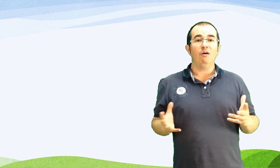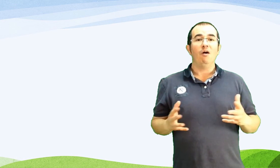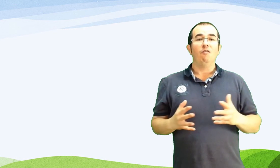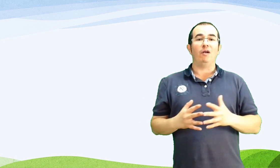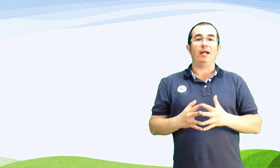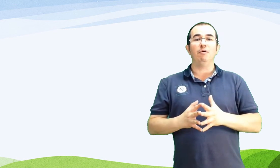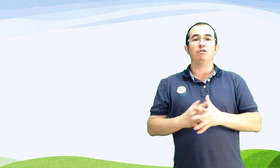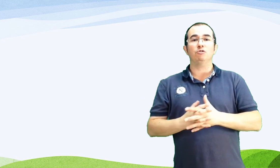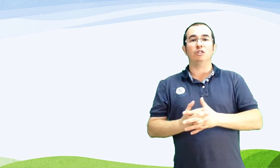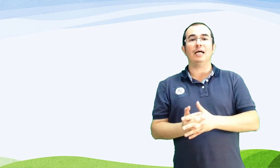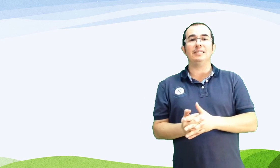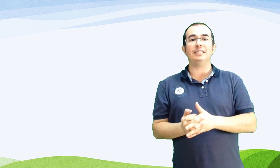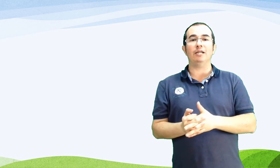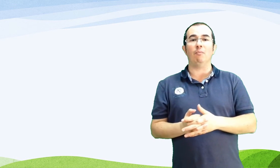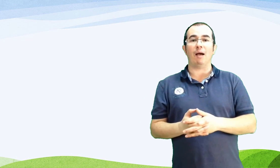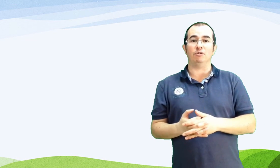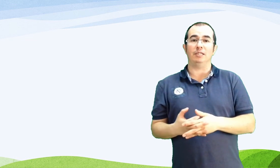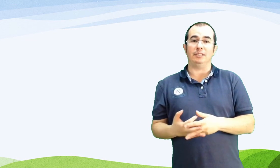Falaremos dos gases que nomeamos antes